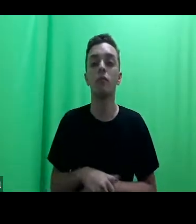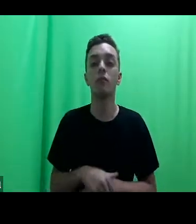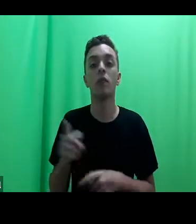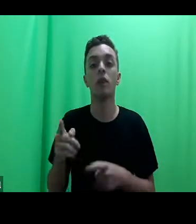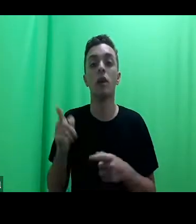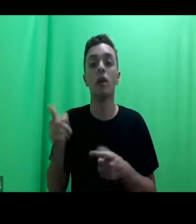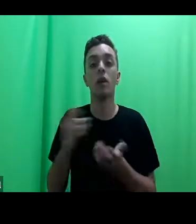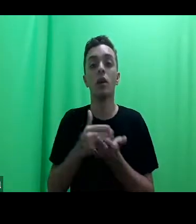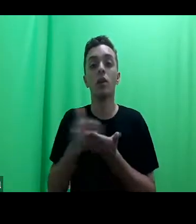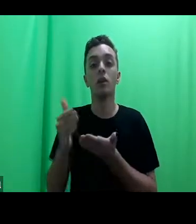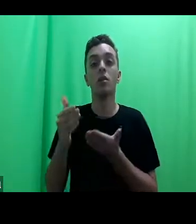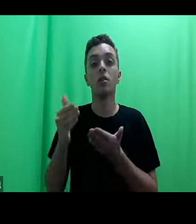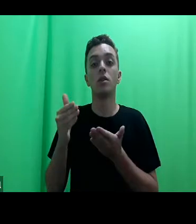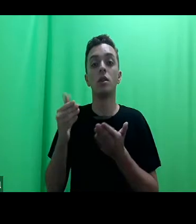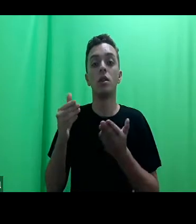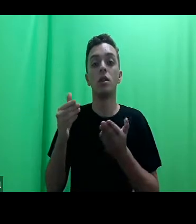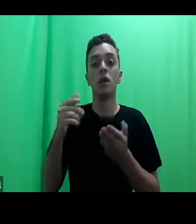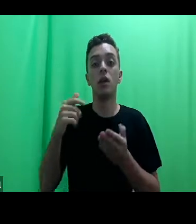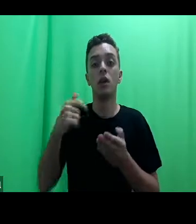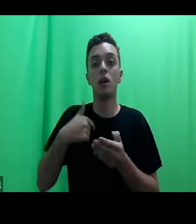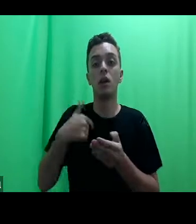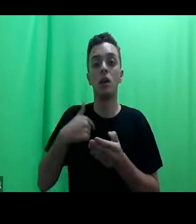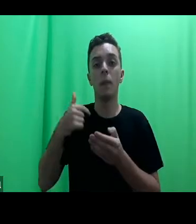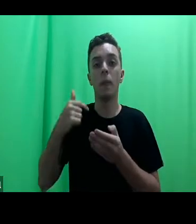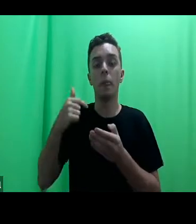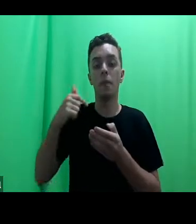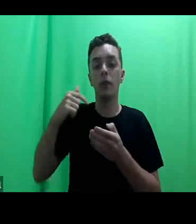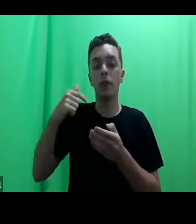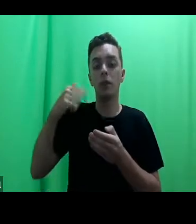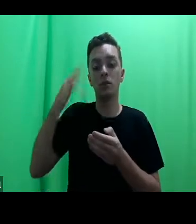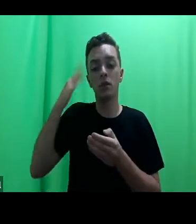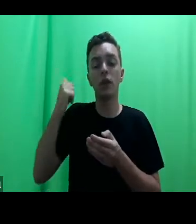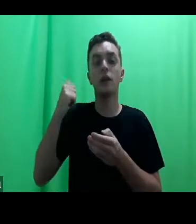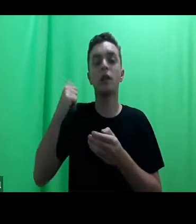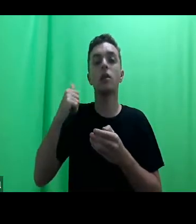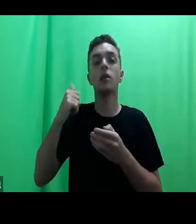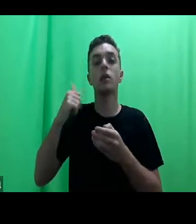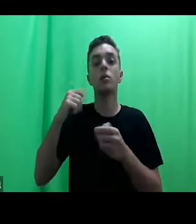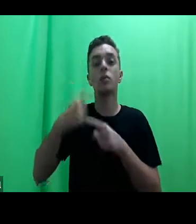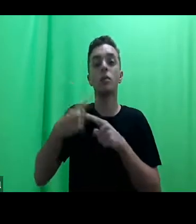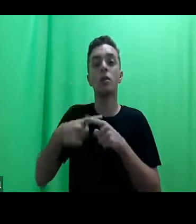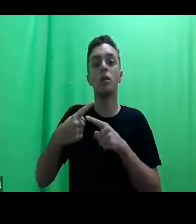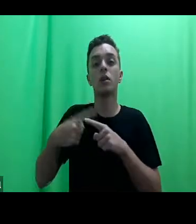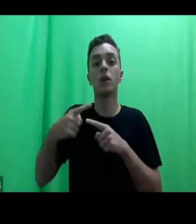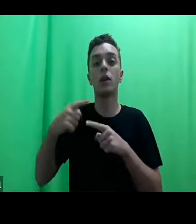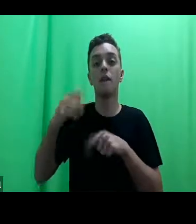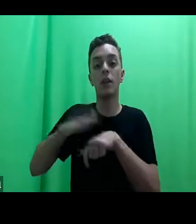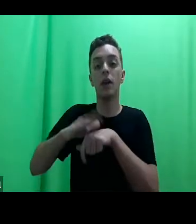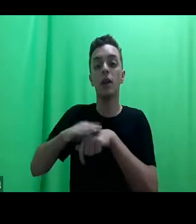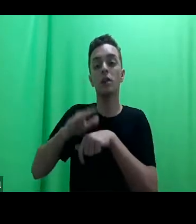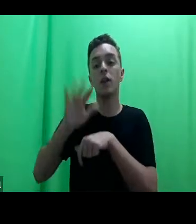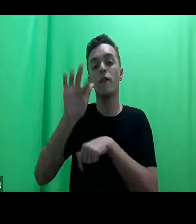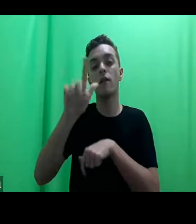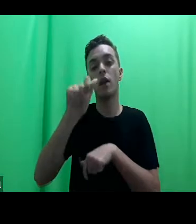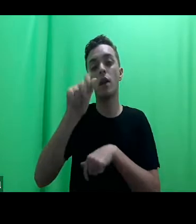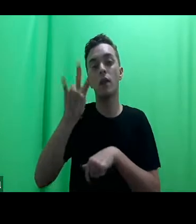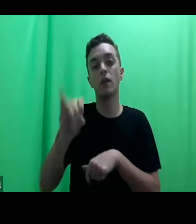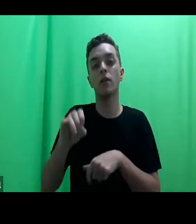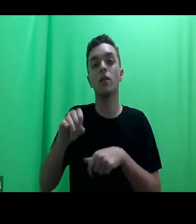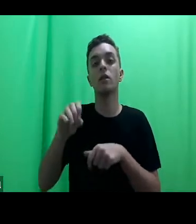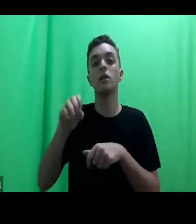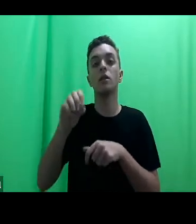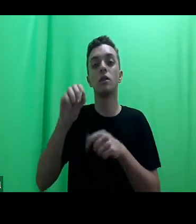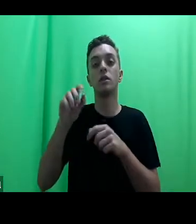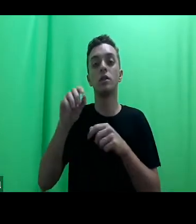usava esse termo. Mais recentemente, Fábio Sá e Silva, que fez um trabalho bastante aprofundado sobre a advocacia de